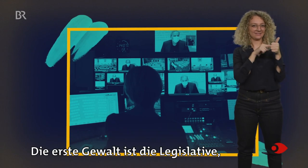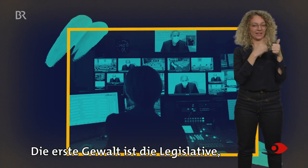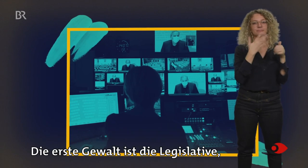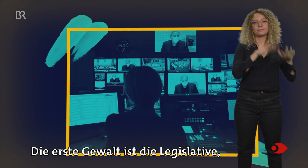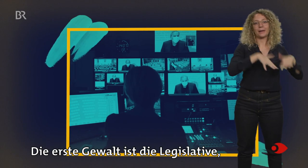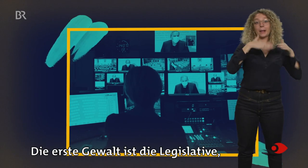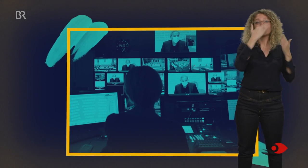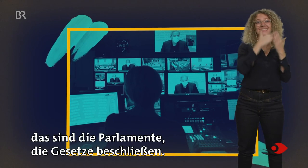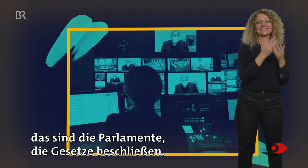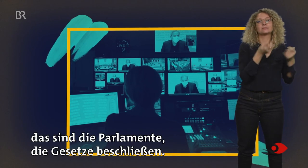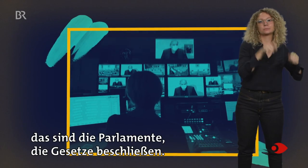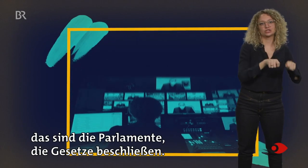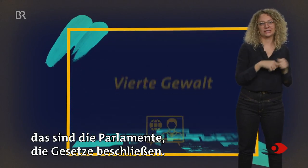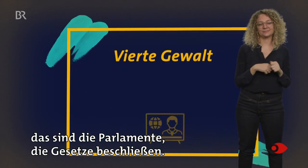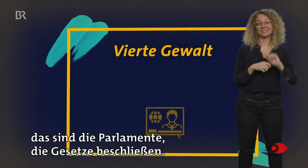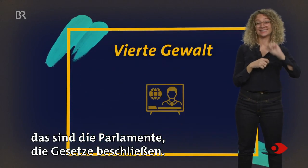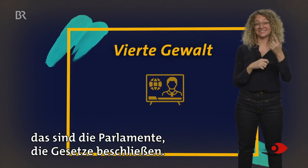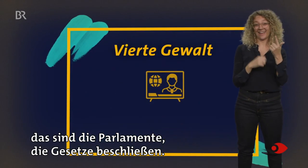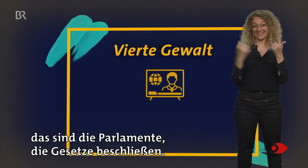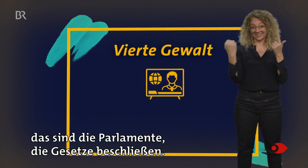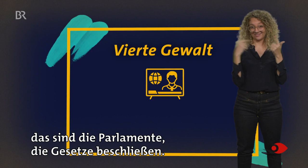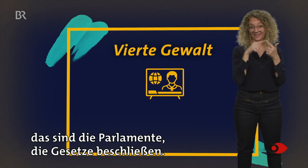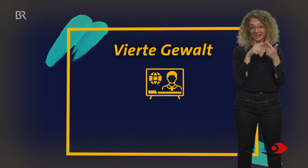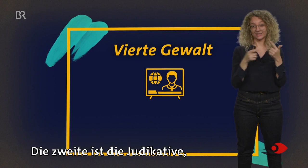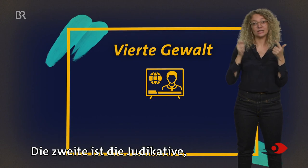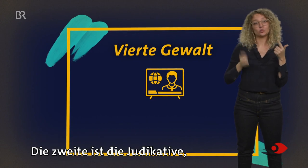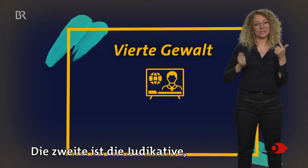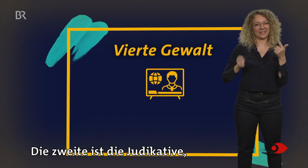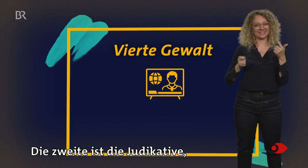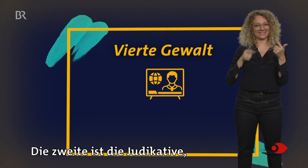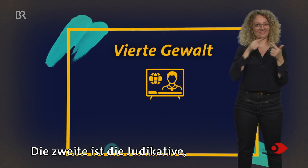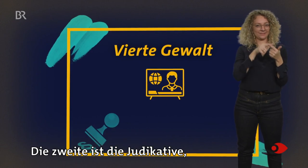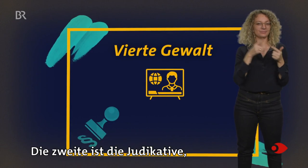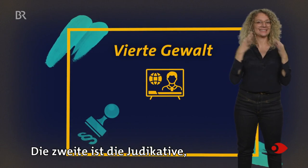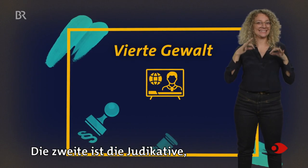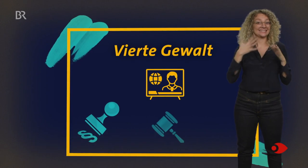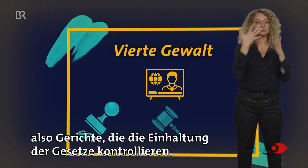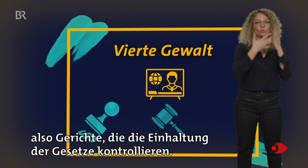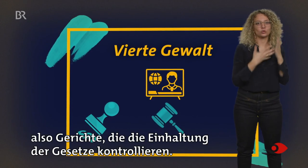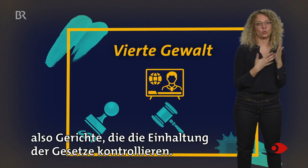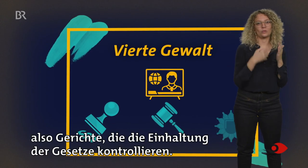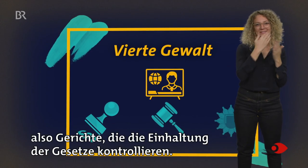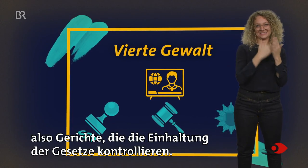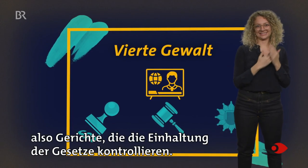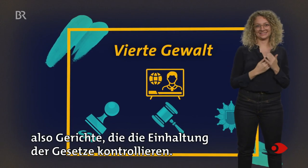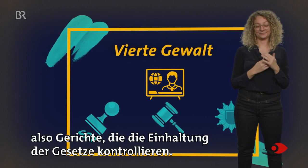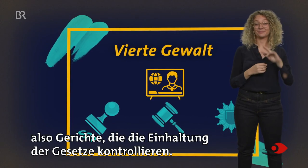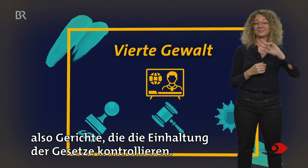Legislative. Das sind die Parlamente, die Gesetze beschließen. Die zweite ist die Judikative, also Gerichte, die die Einhaltung der Gesetze